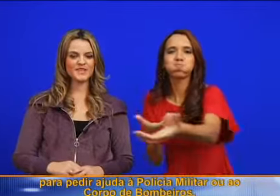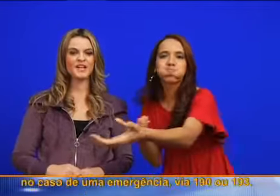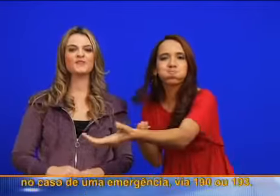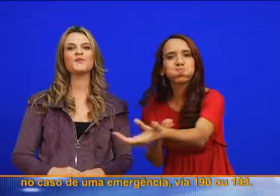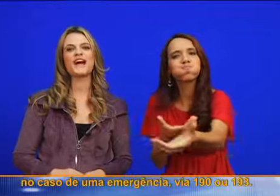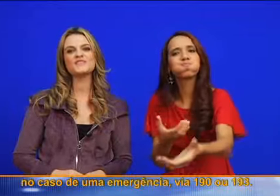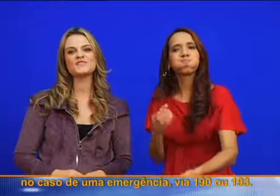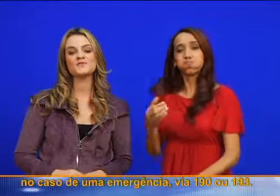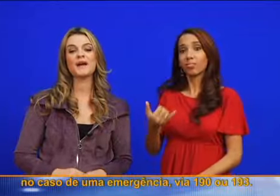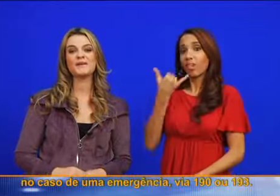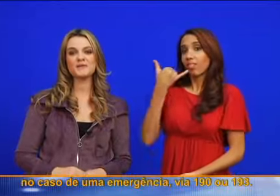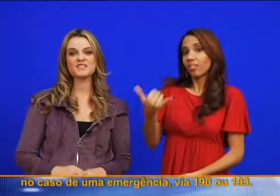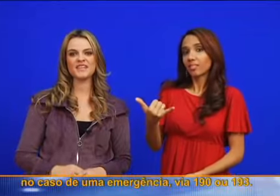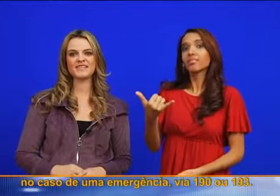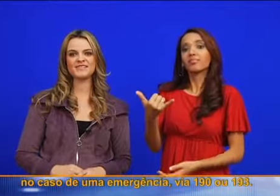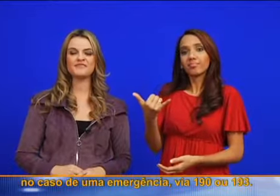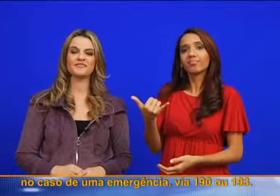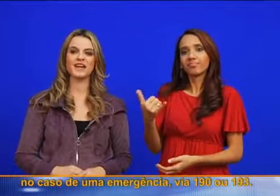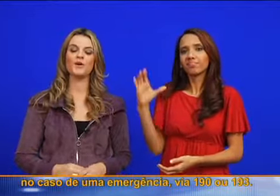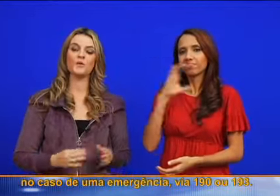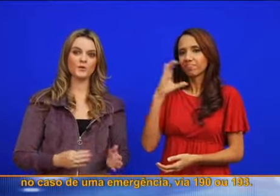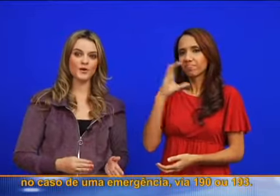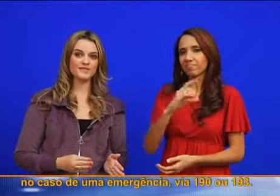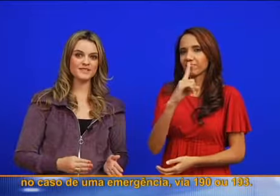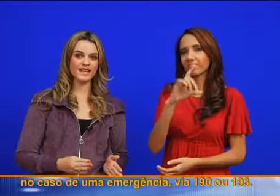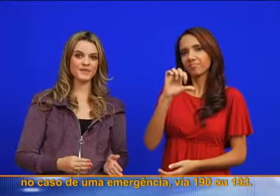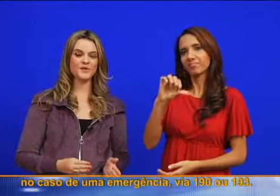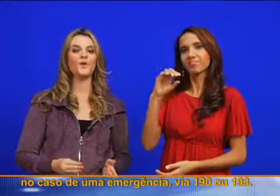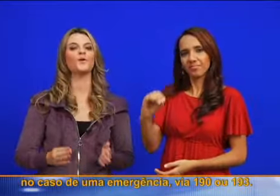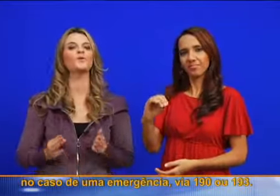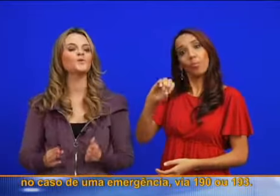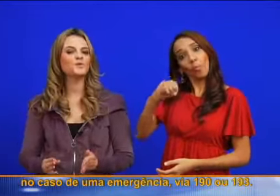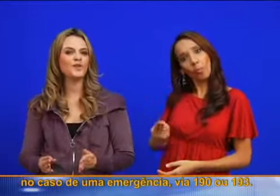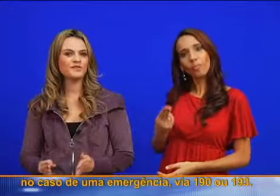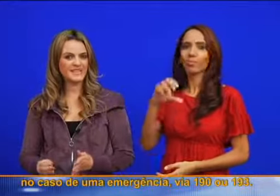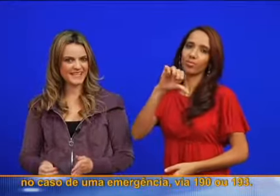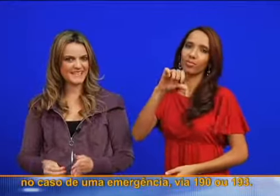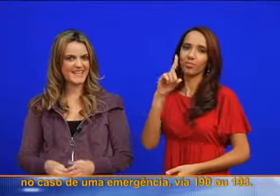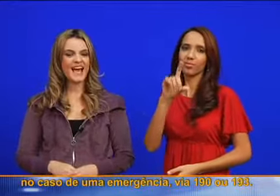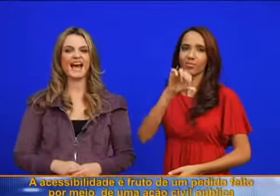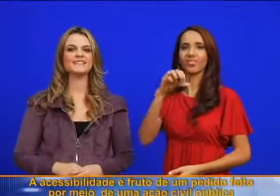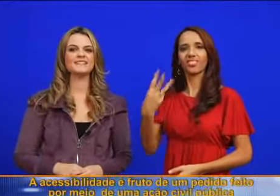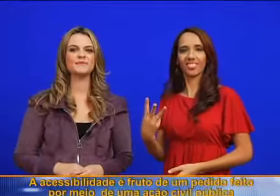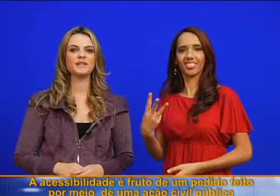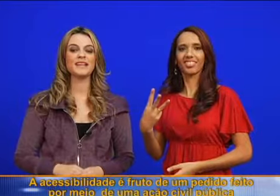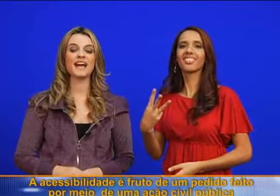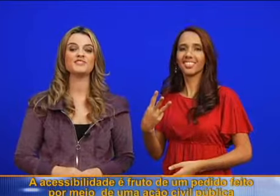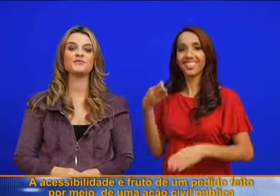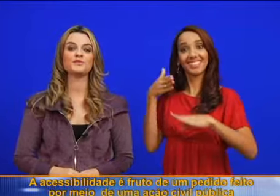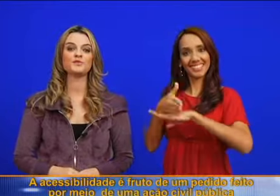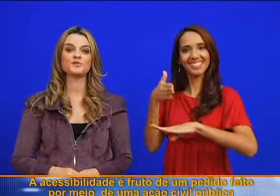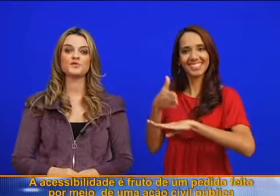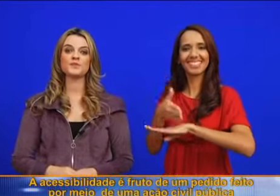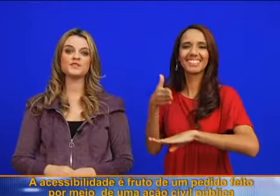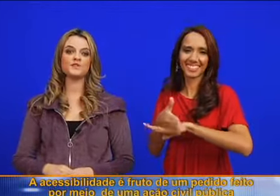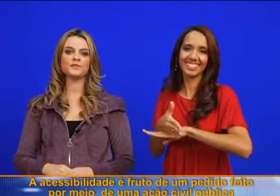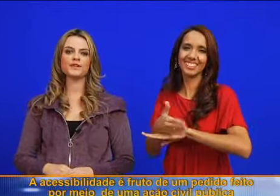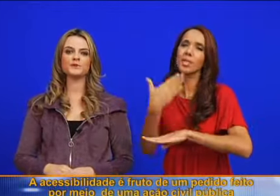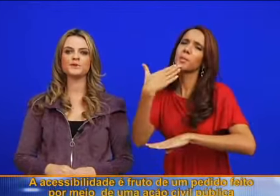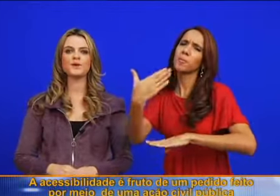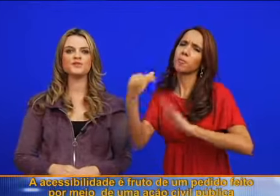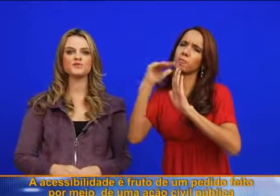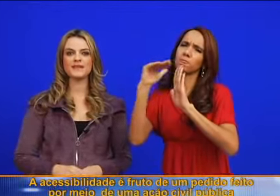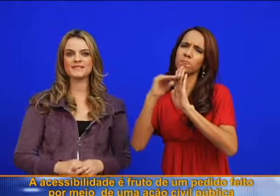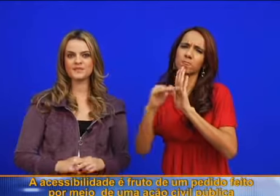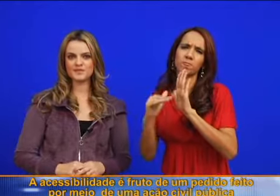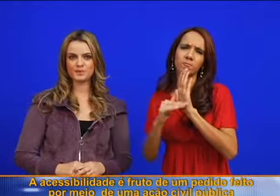bombeiros no caso de uma emergência via 190 ou 193. A acessibilidade é fruto de um pedido